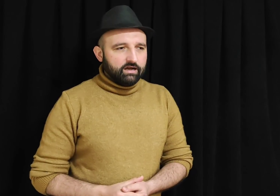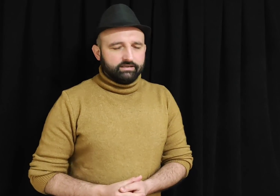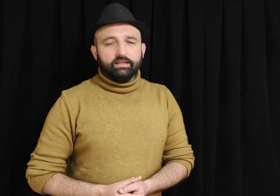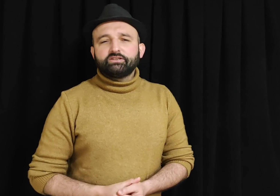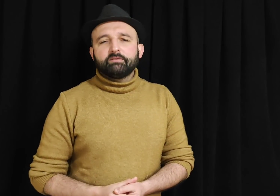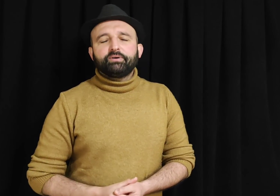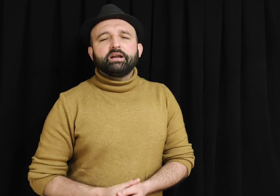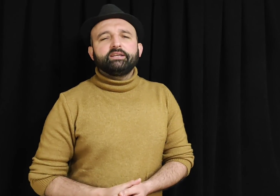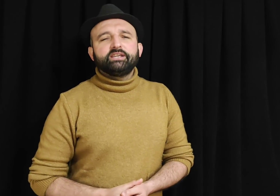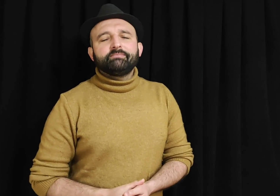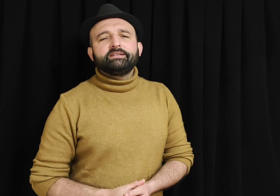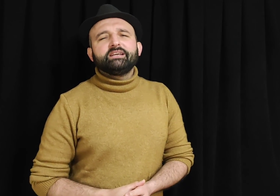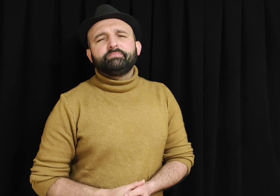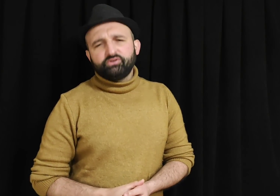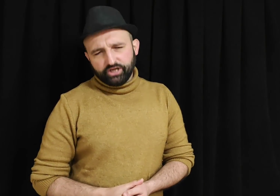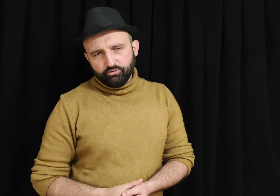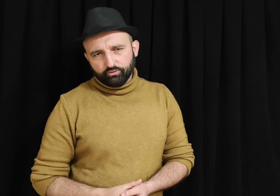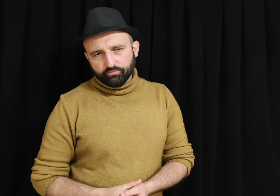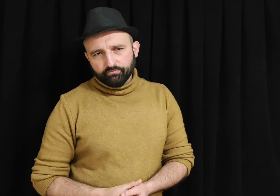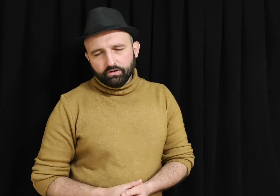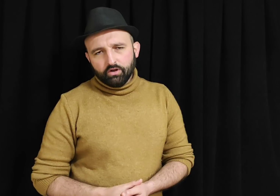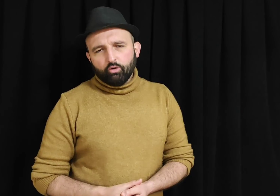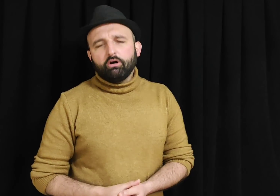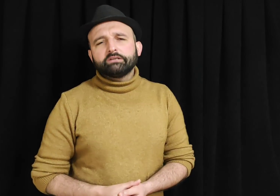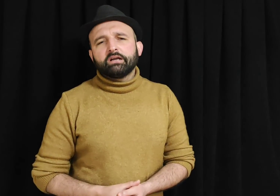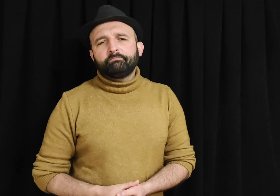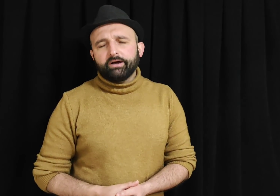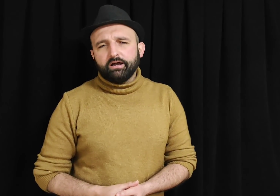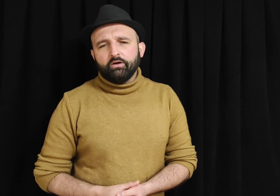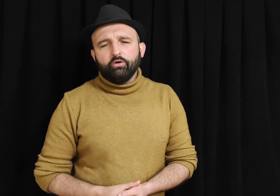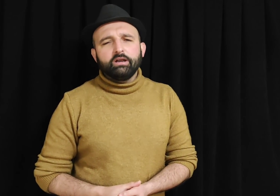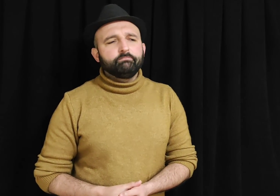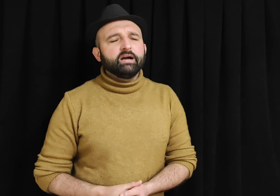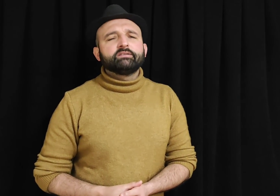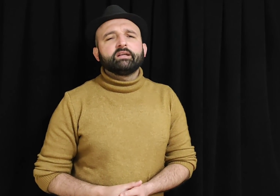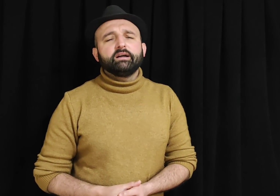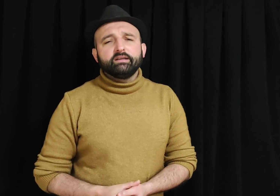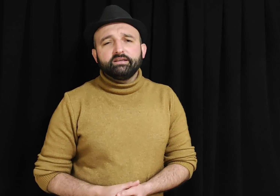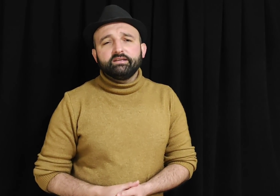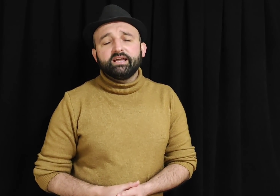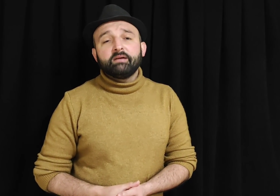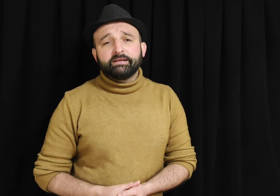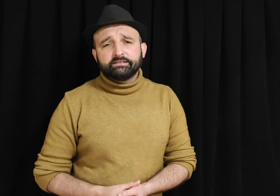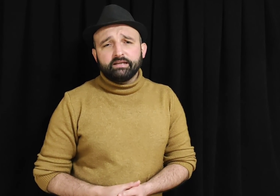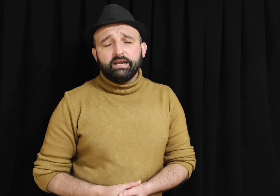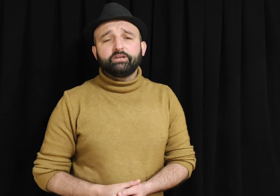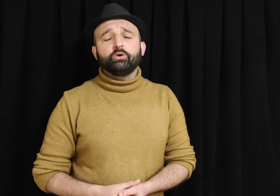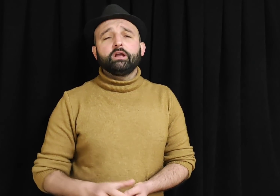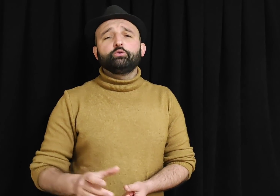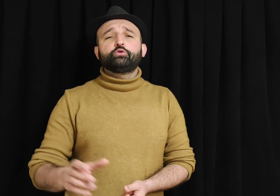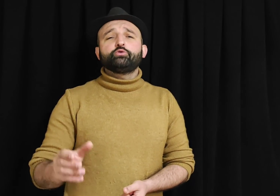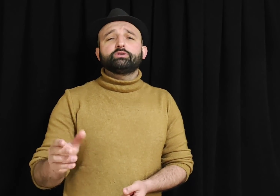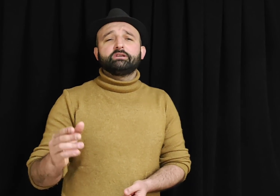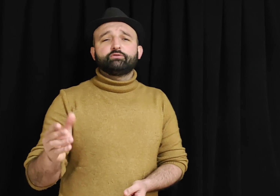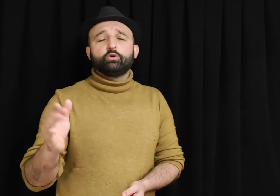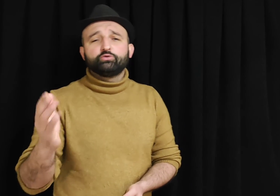Arkadaşlar parayı yeme diye bir şey yok. O kadar para öyle bir anda yenemez. Hele ki öyle 3. sınıf, 4.